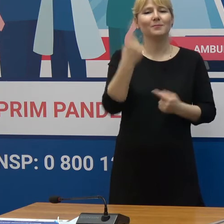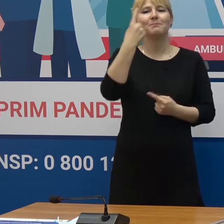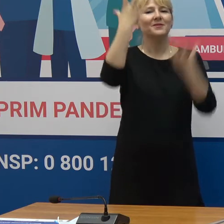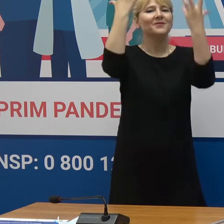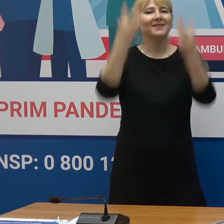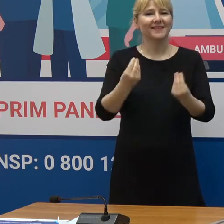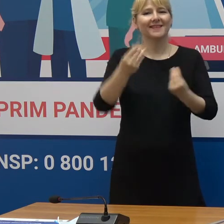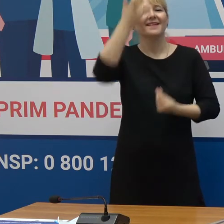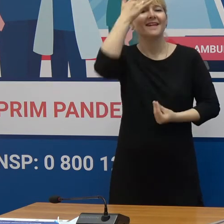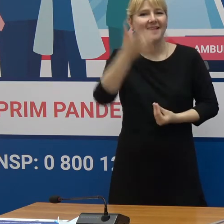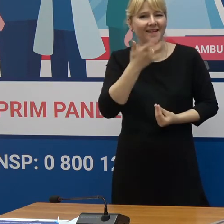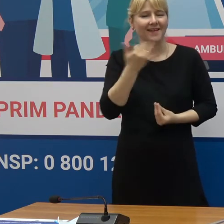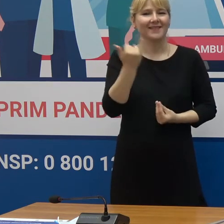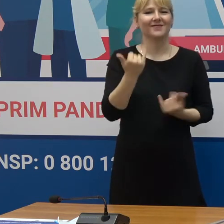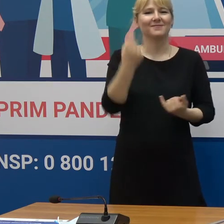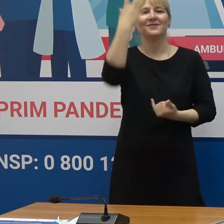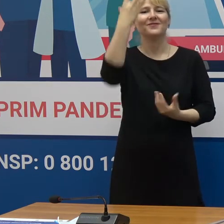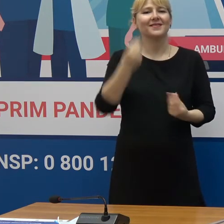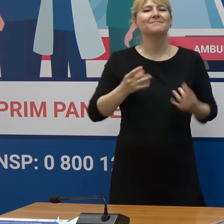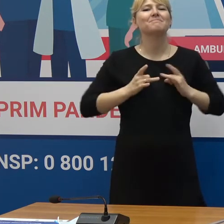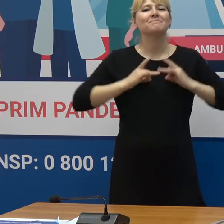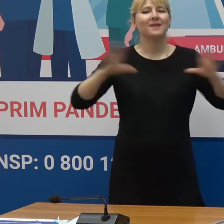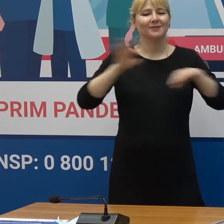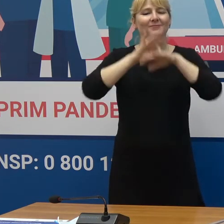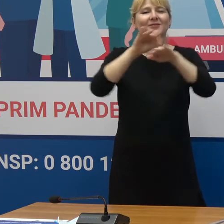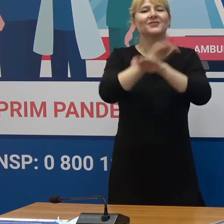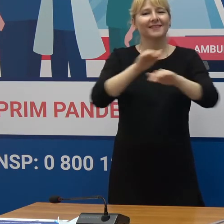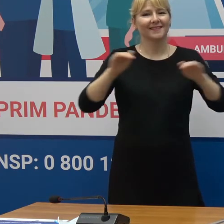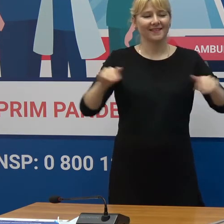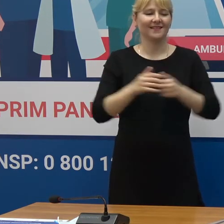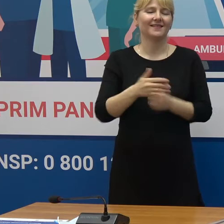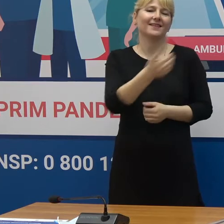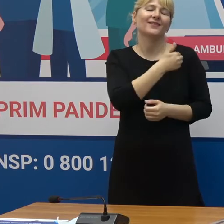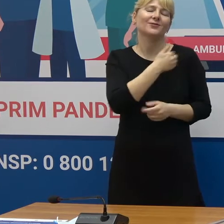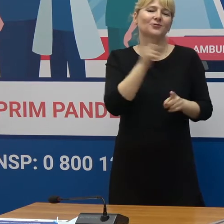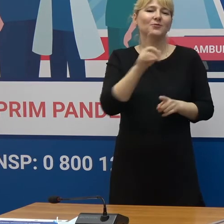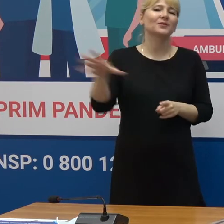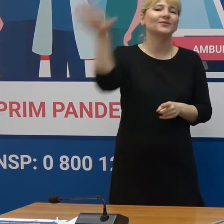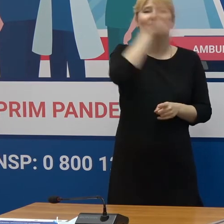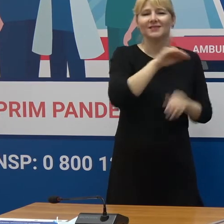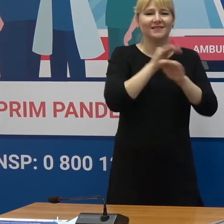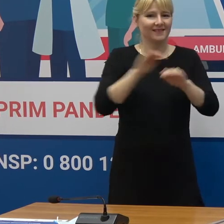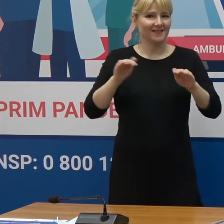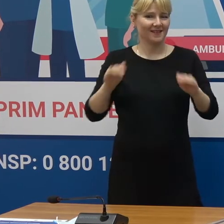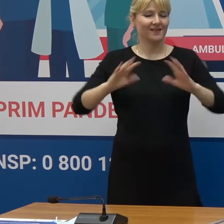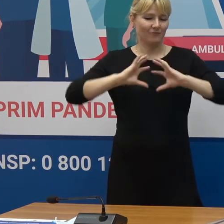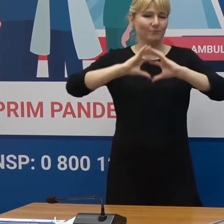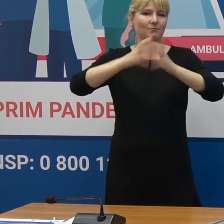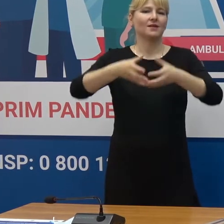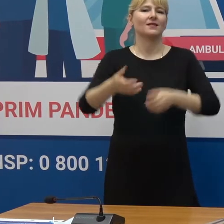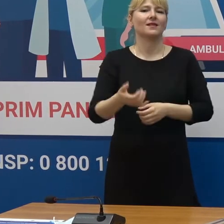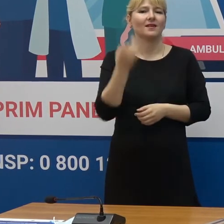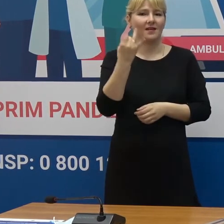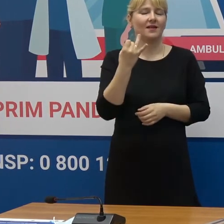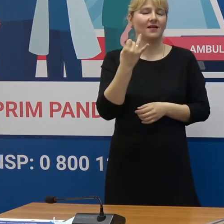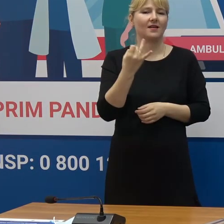vară și cu ziua internațională a copiilor și prin acest mesaj dorim ca toți copiii din țară să fie sănătoși și să